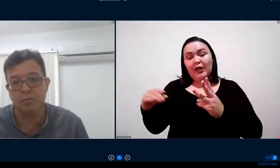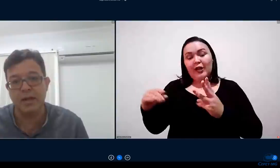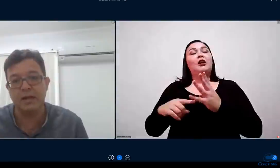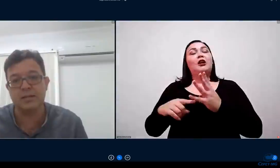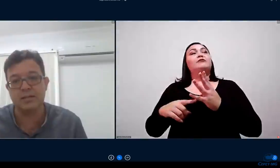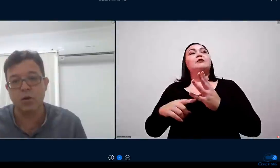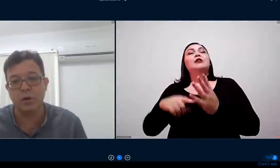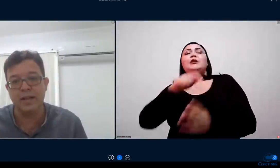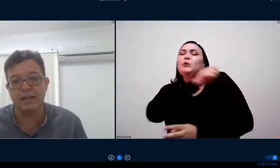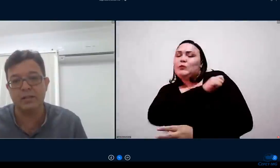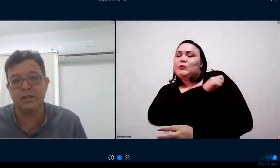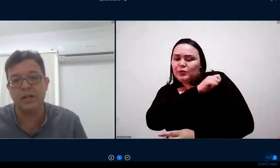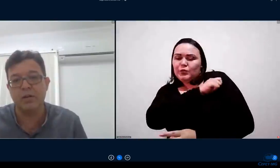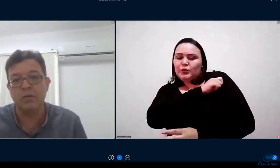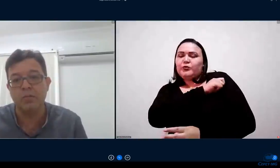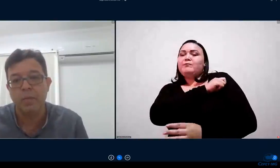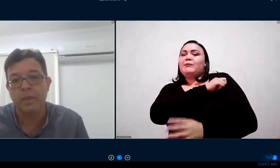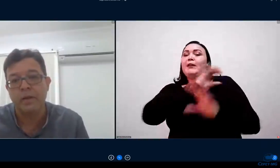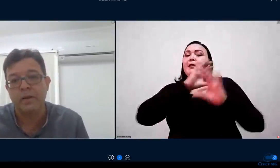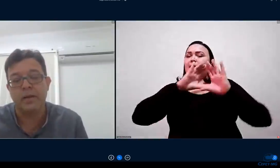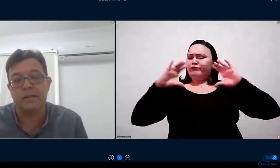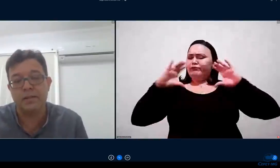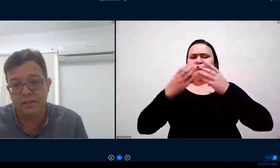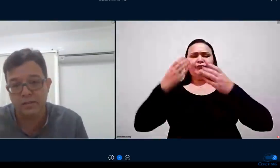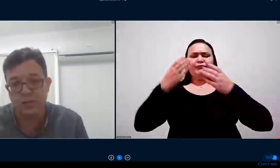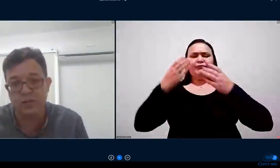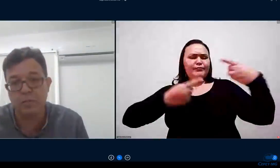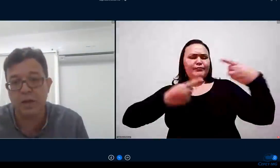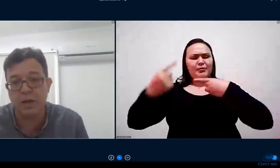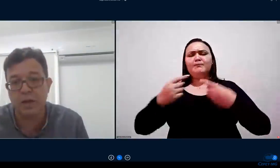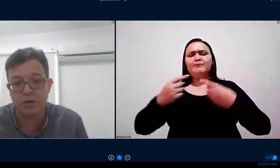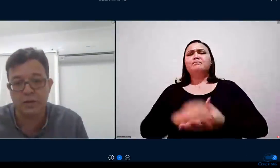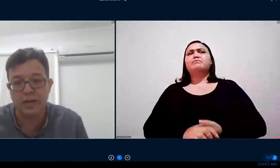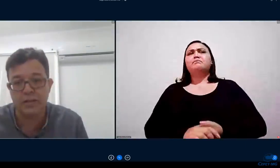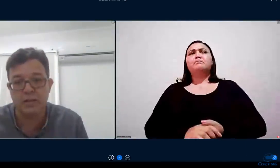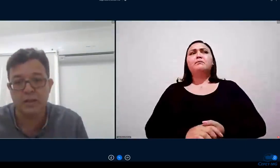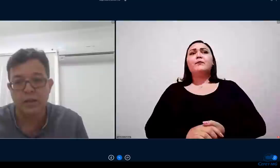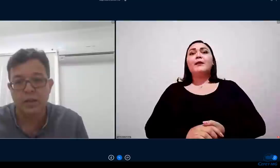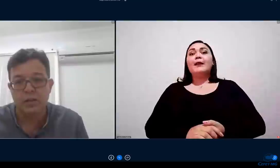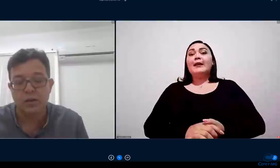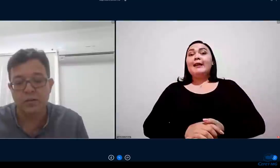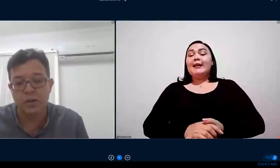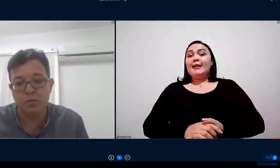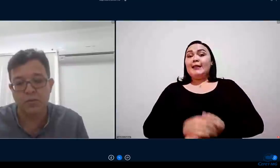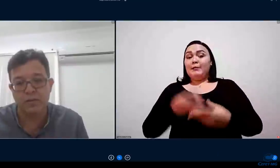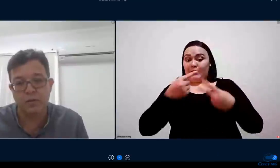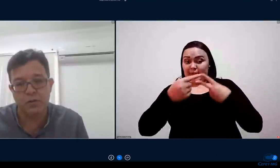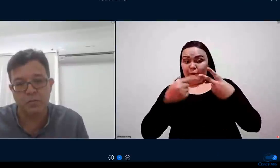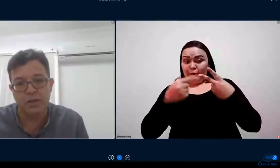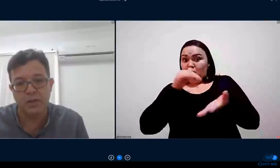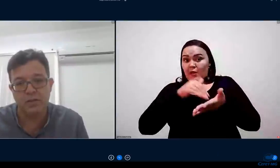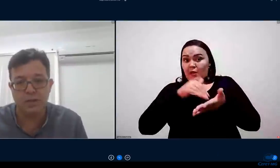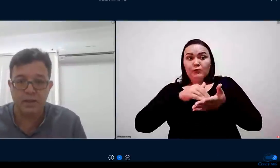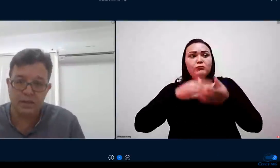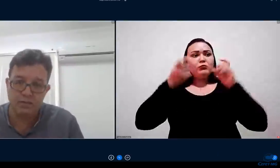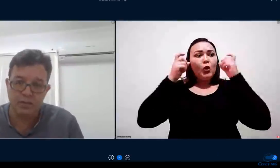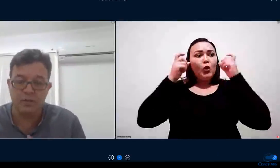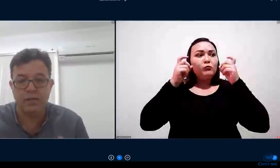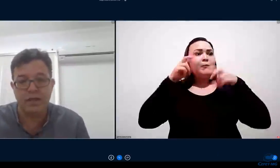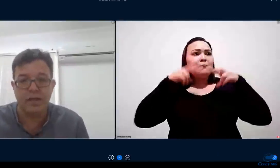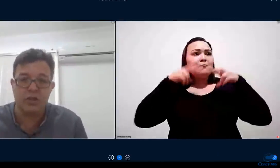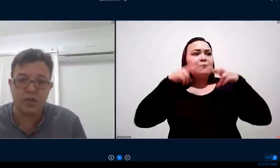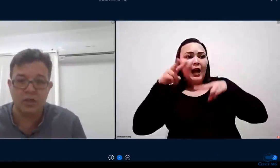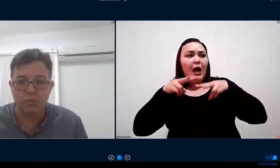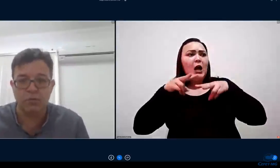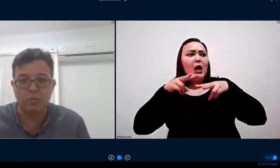essas assembleias essa rodada geral se decidisse pela continuidade nós iríamos fazer uma experiência aí